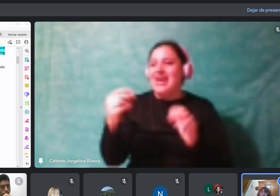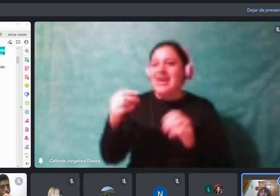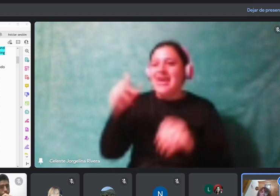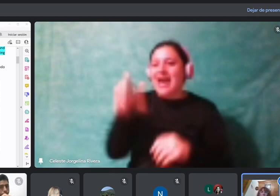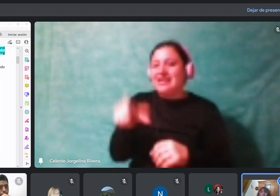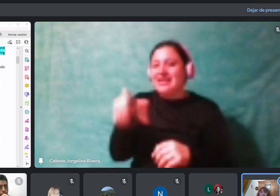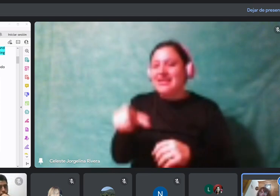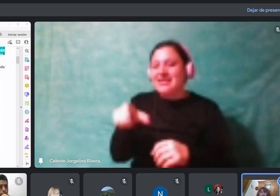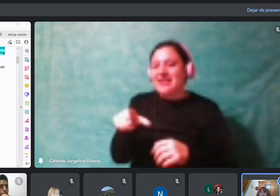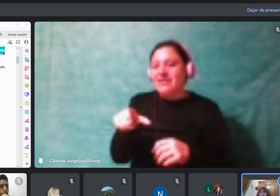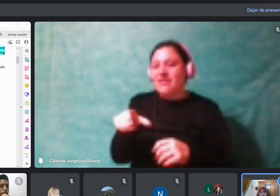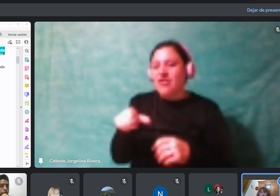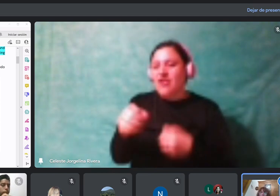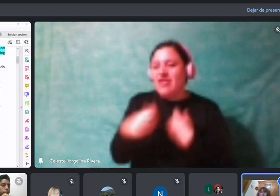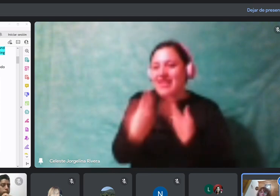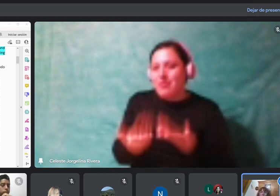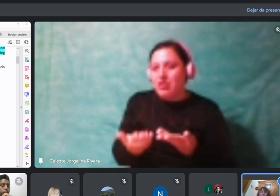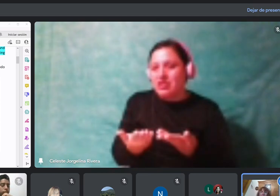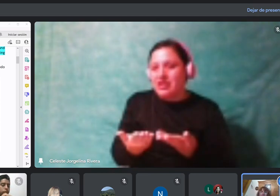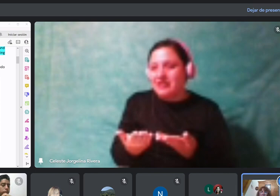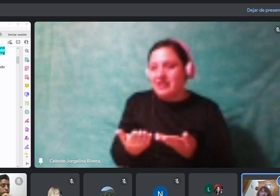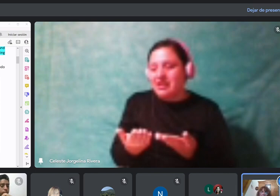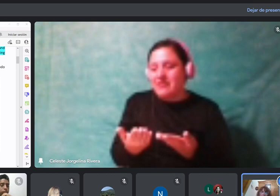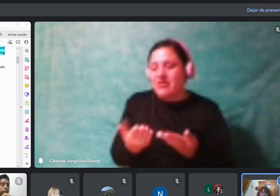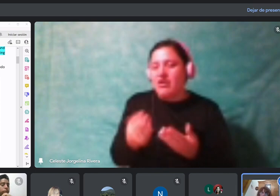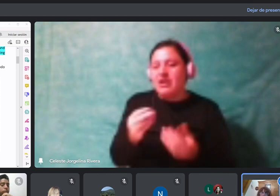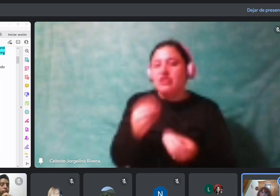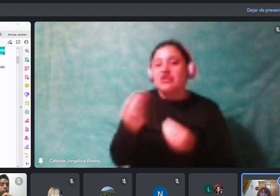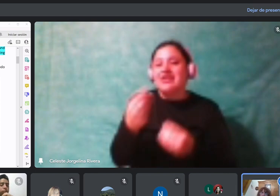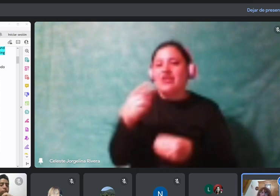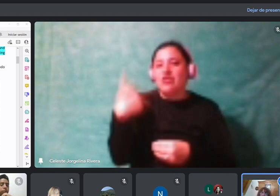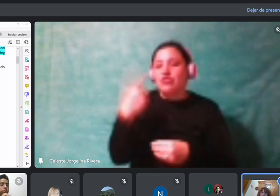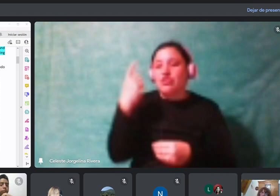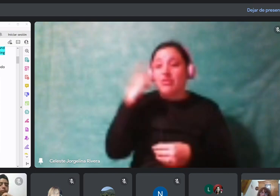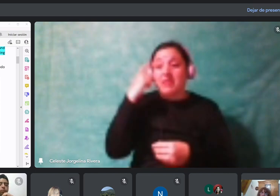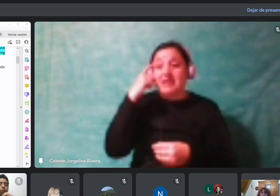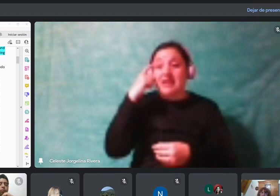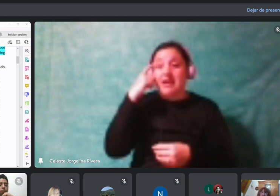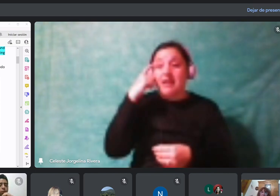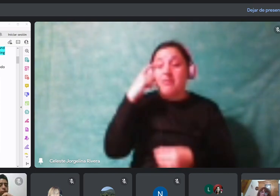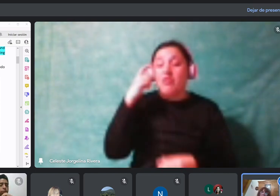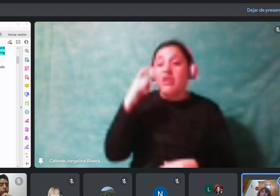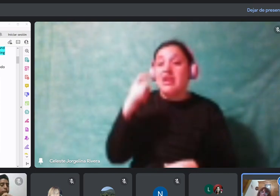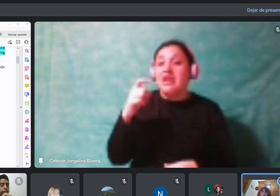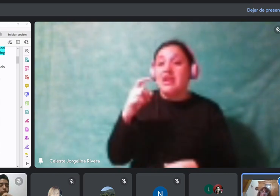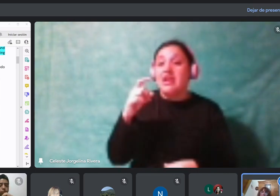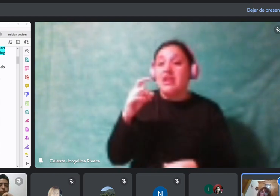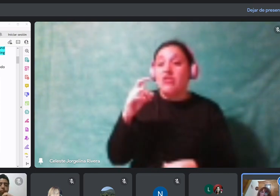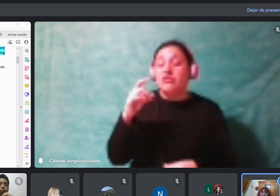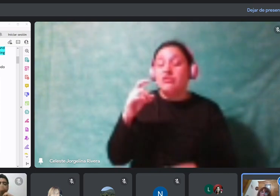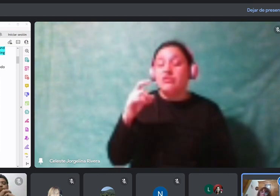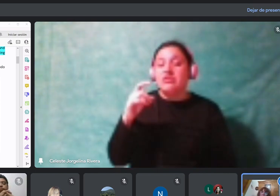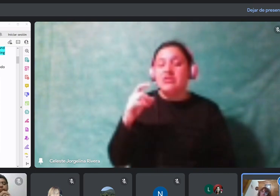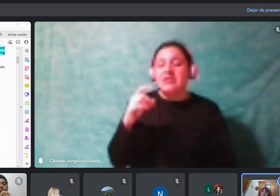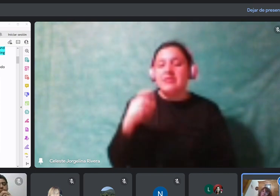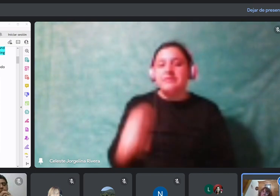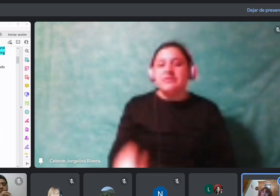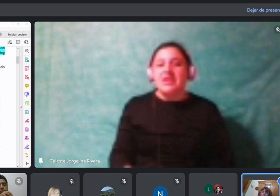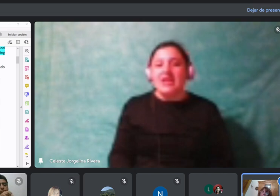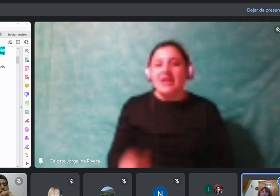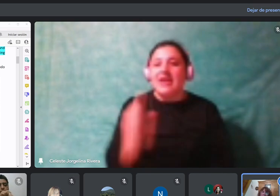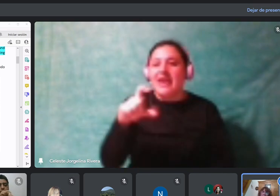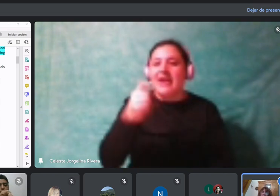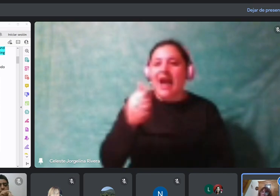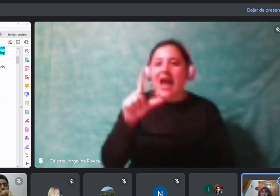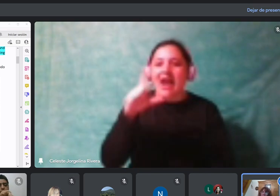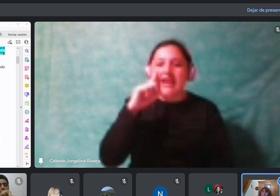los que ponemos en adjetivos nosotros son los calificativos. Ajá. Sí, y este es otro tipo. Entonces, lo incluimos en el grupo